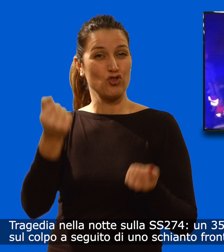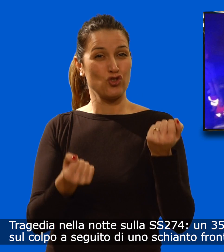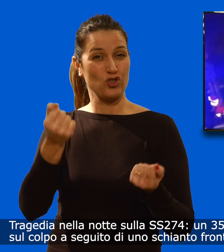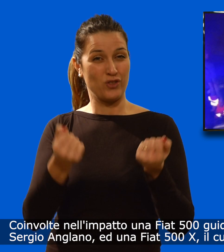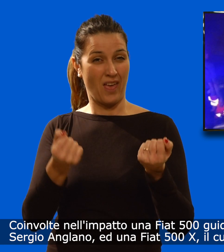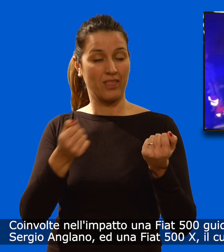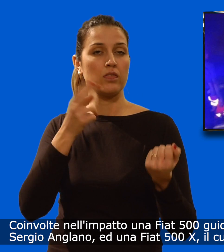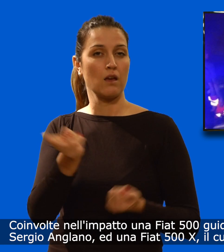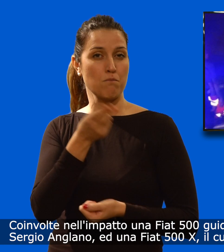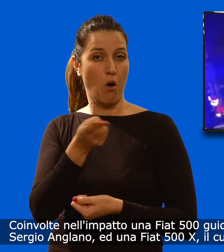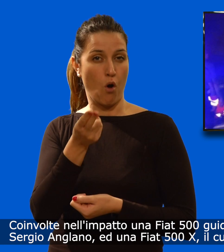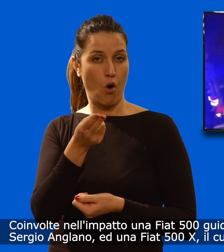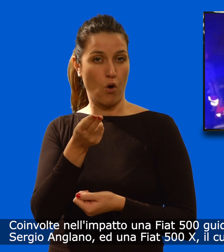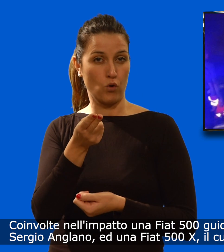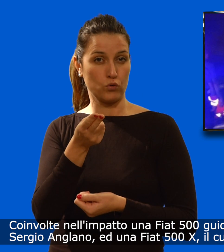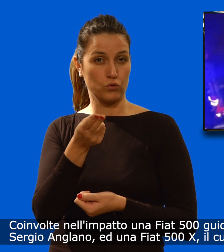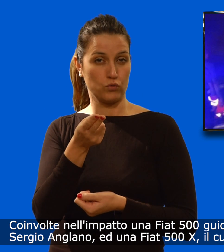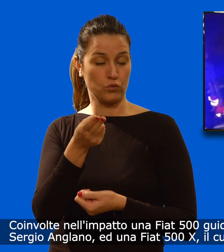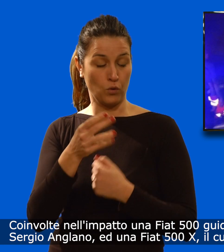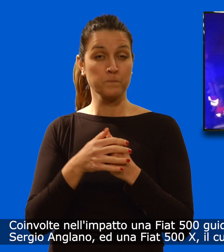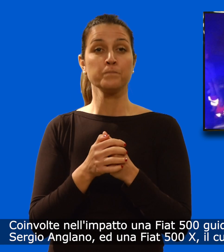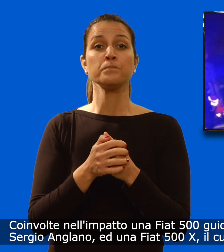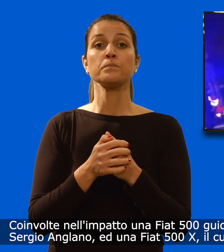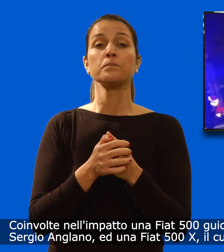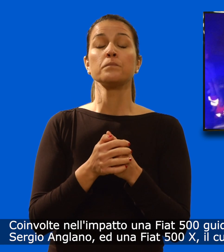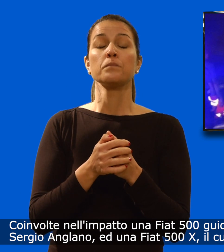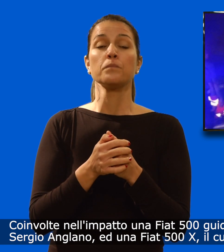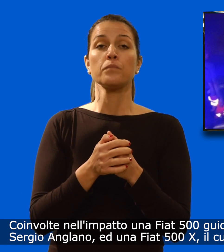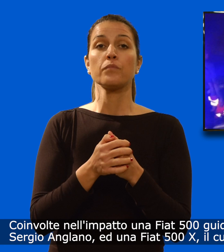Coinvolte nell'impatto una Fiat 500 guidata dalla vittima